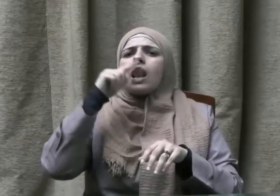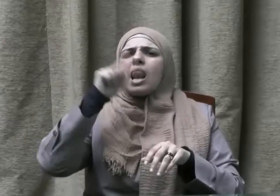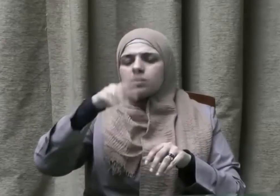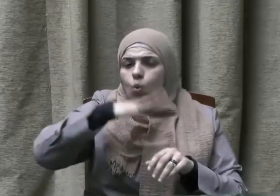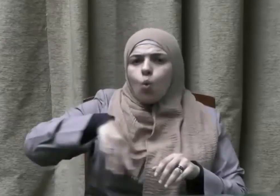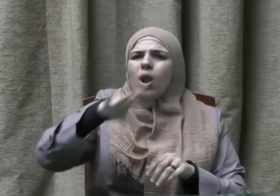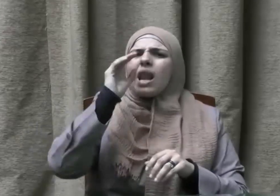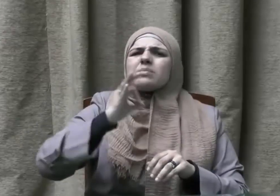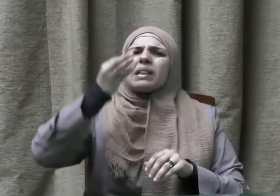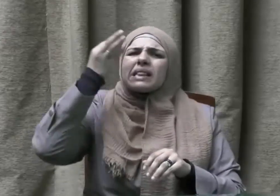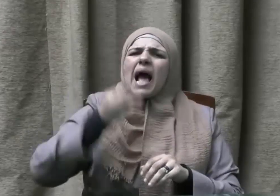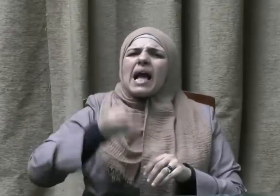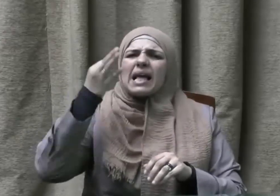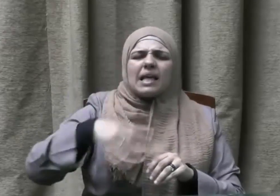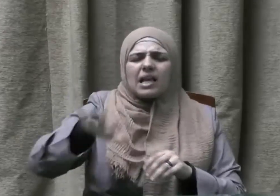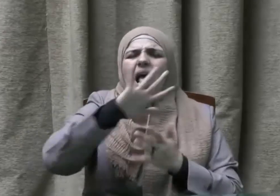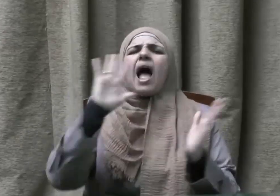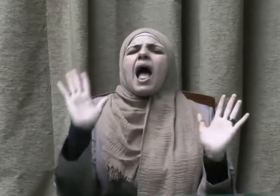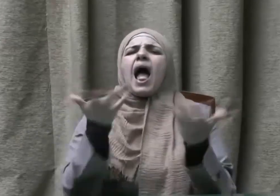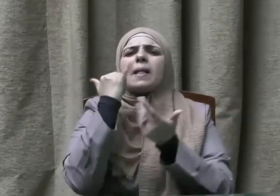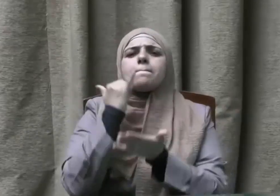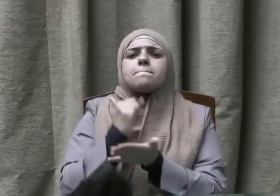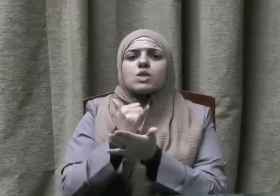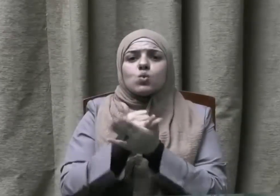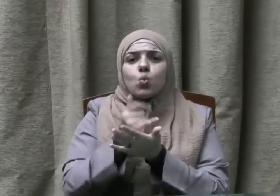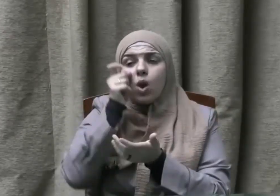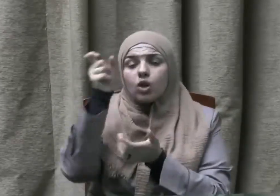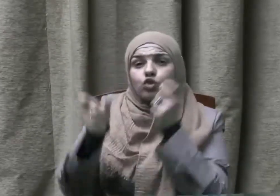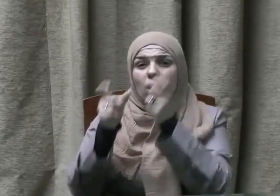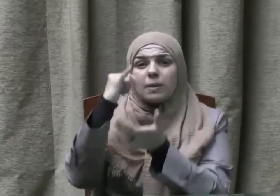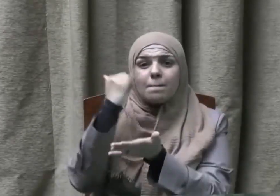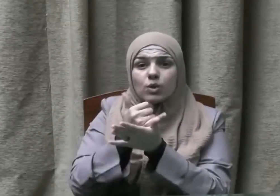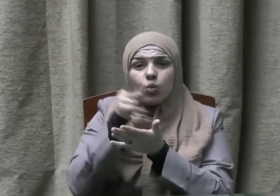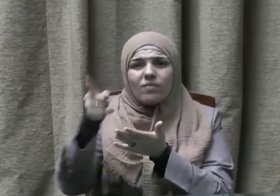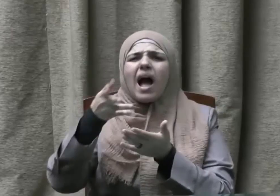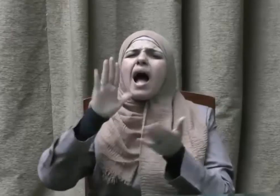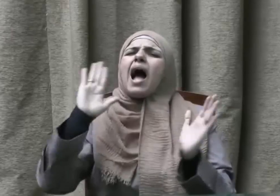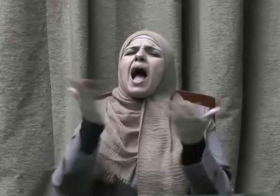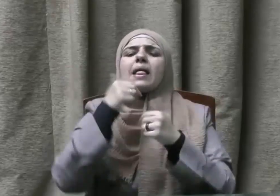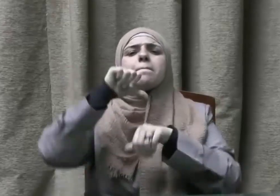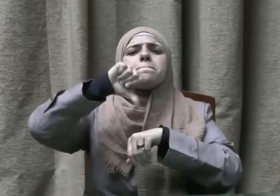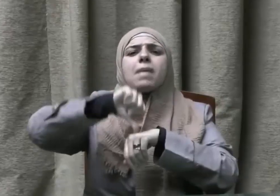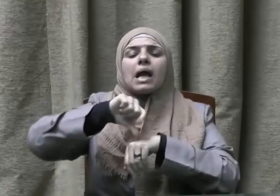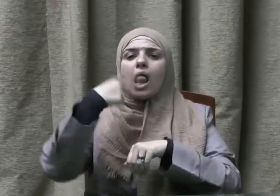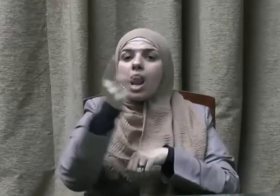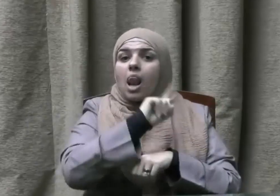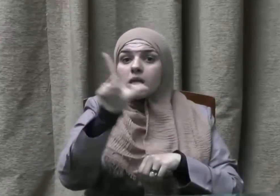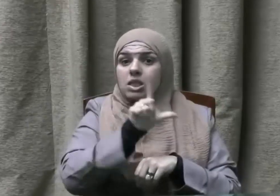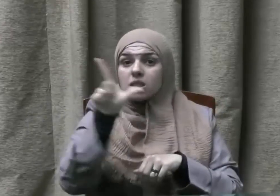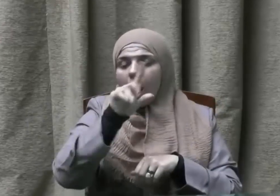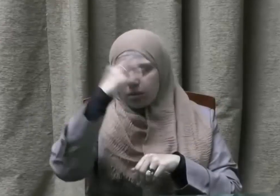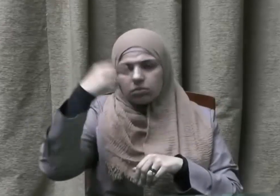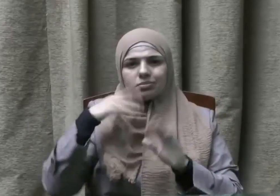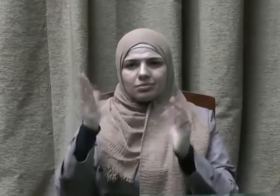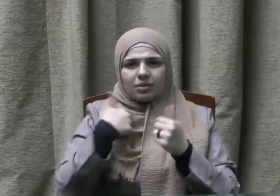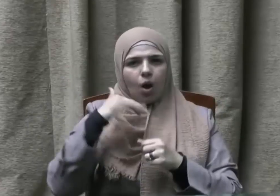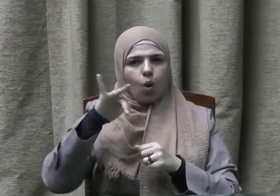مستوى لا يصح ولا ينبغي أن يكون اتكاليا أو غير متابع ولا مدقق